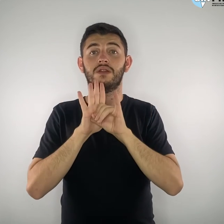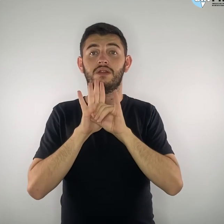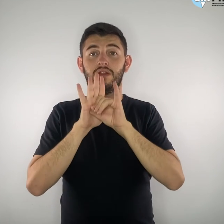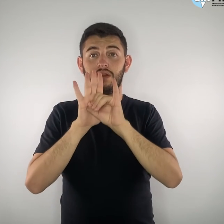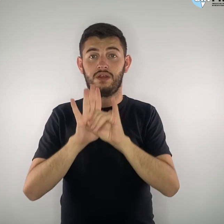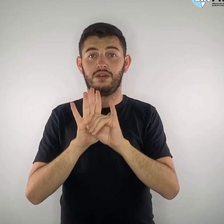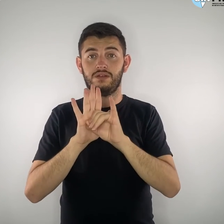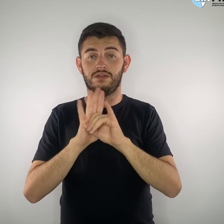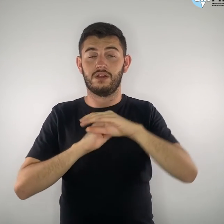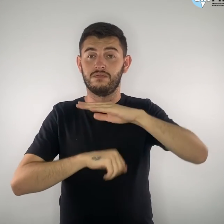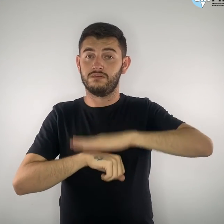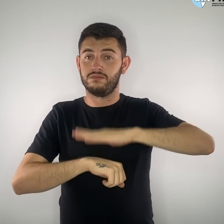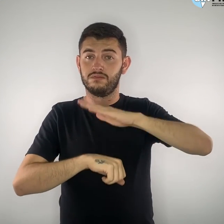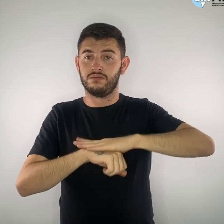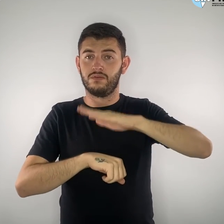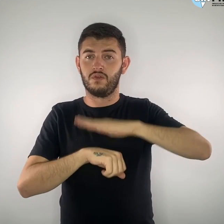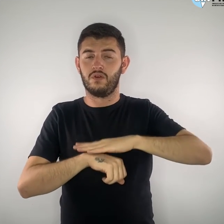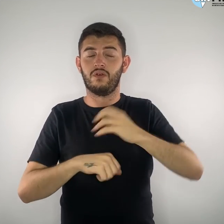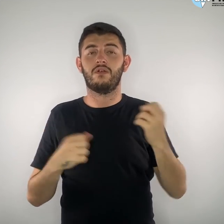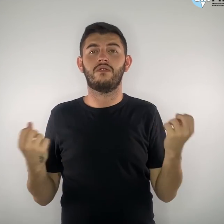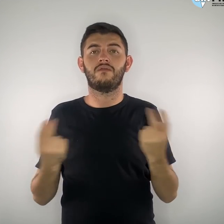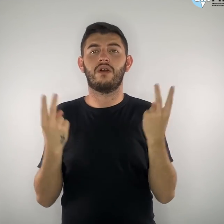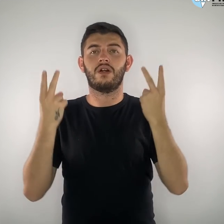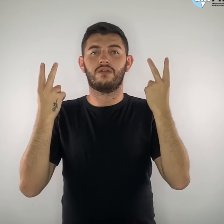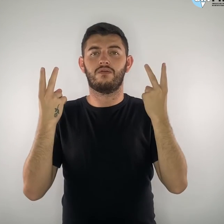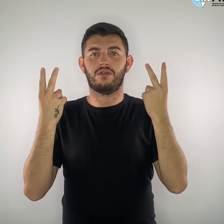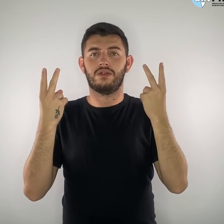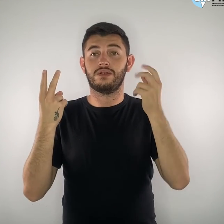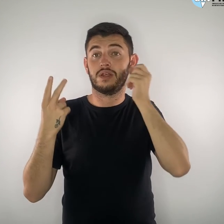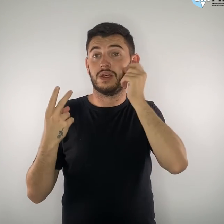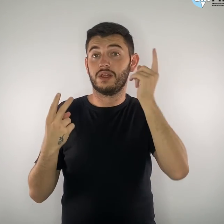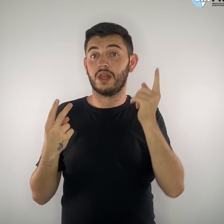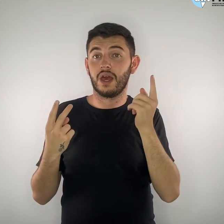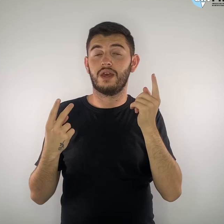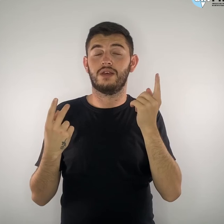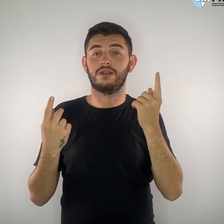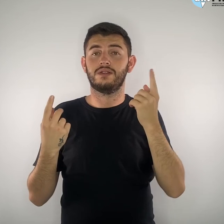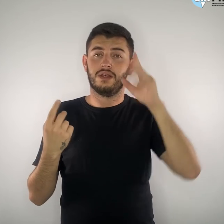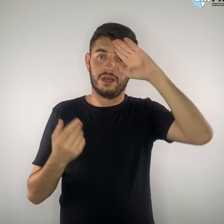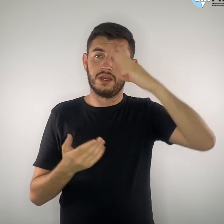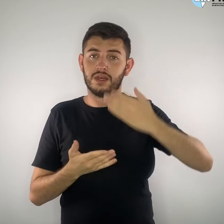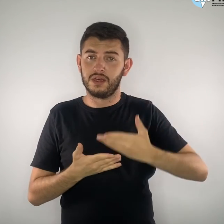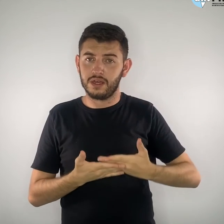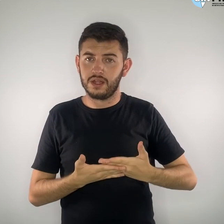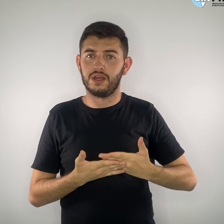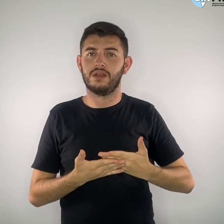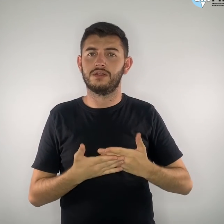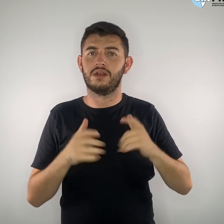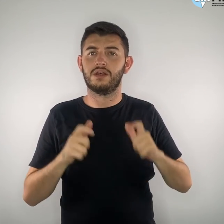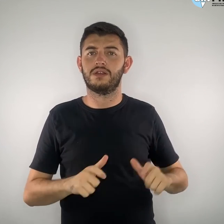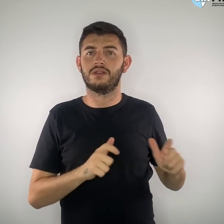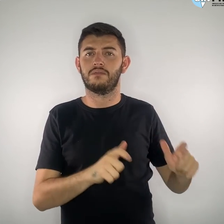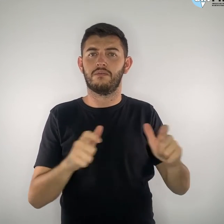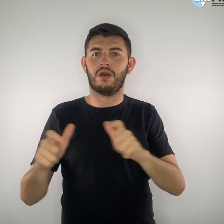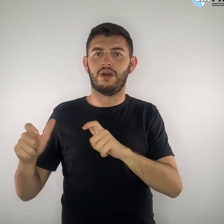autonomia, dos valores, ideias e crenças dos espaços e objetos pessoais.